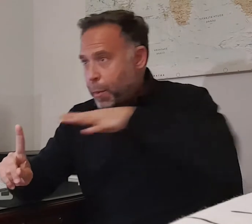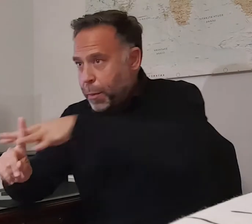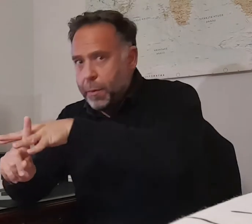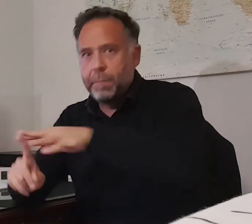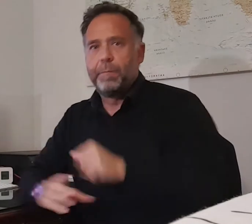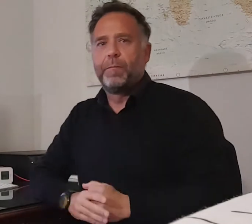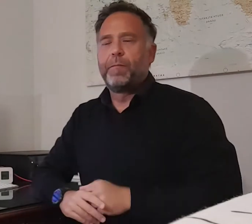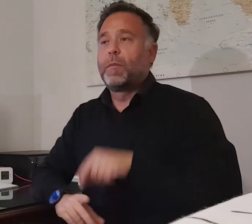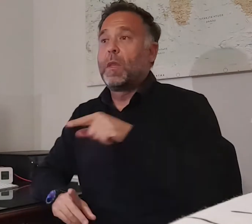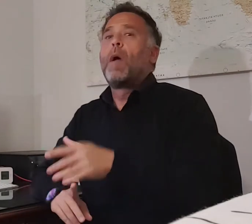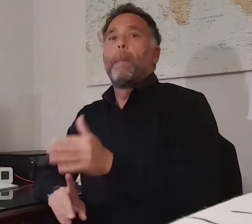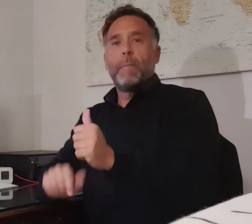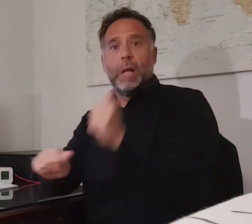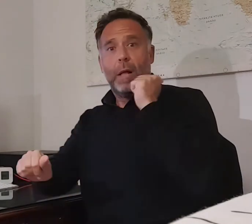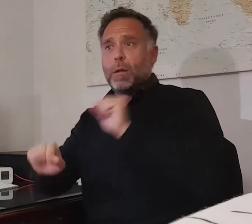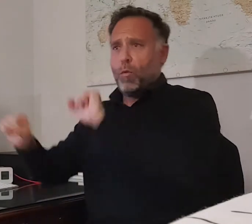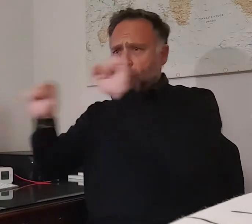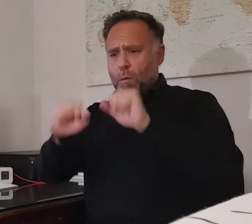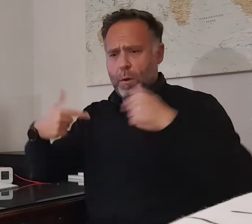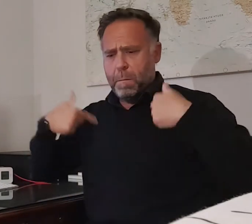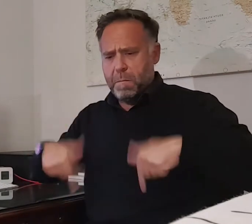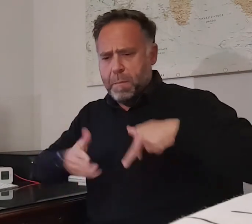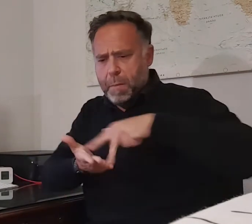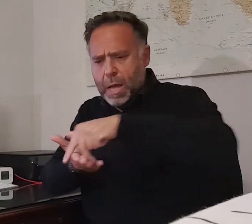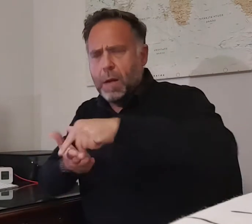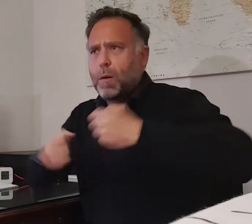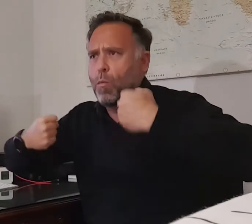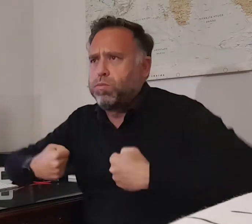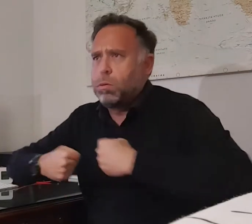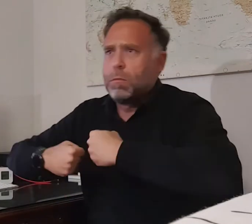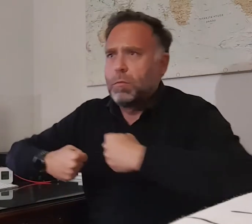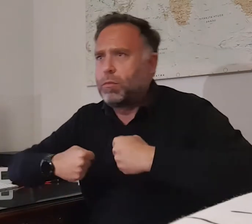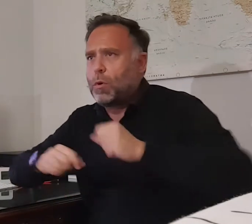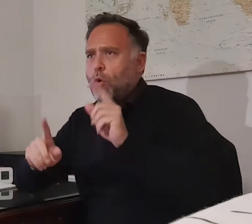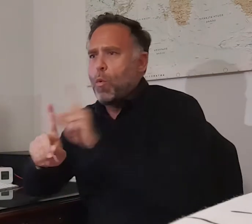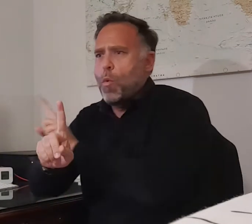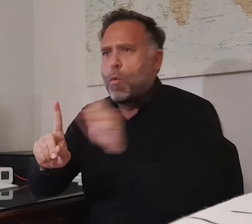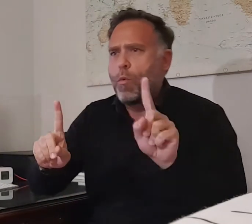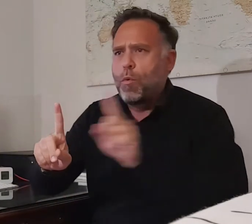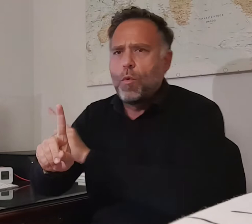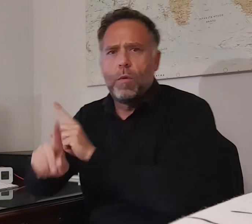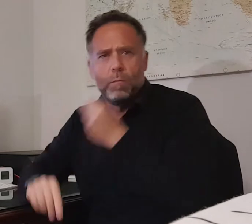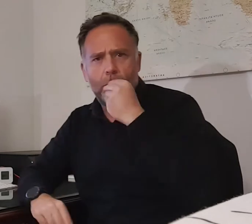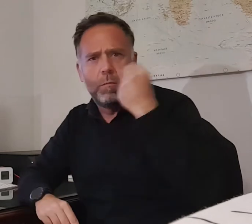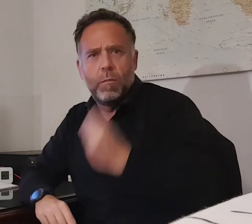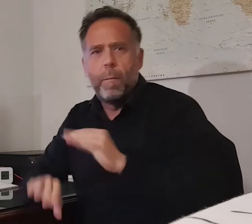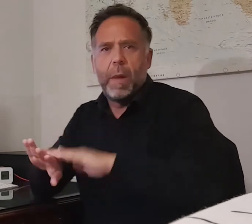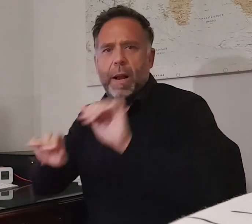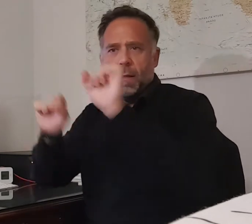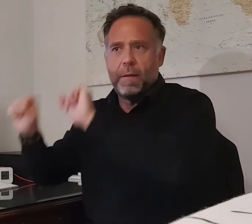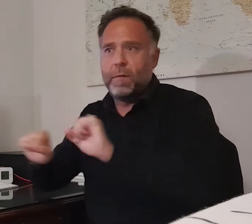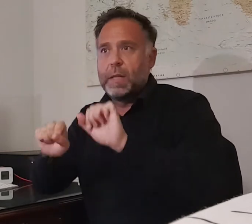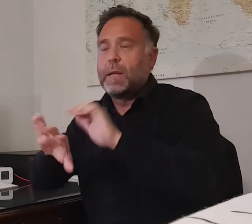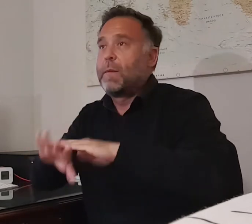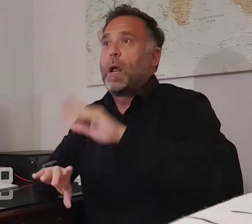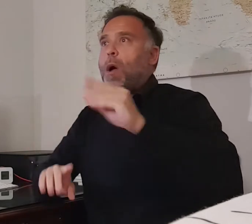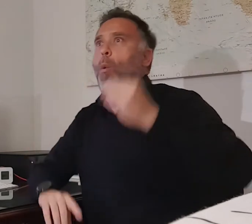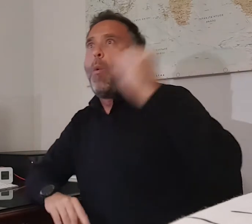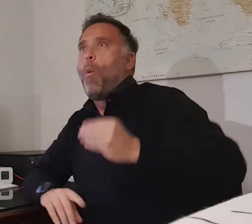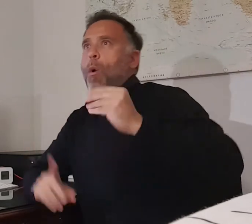defensivo con buenas piernas y una mejor colocación. Xavi ofrecía la solidez necesaria para secar a las estrellas rivales.